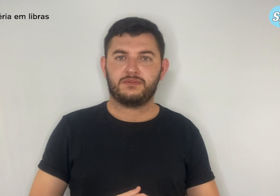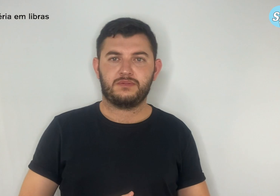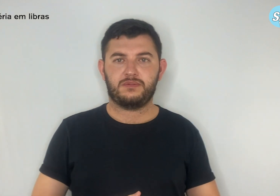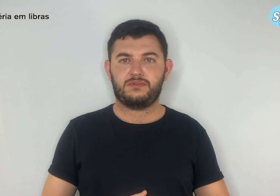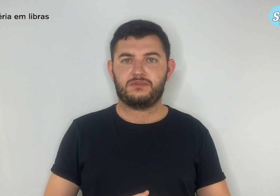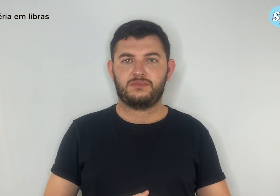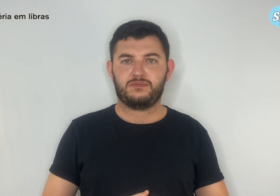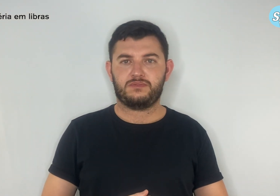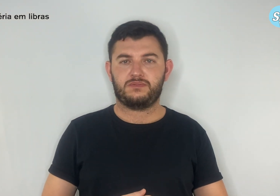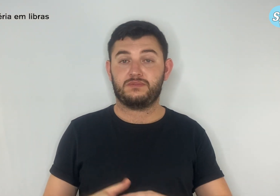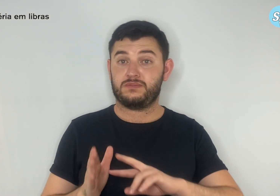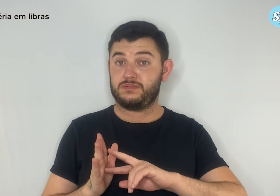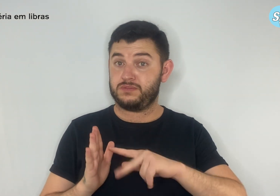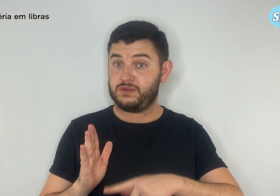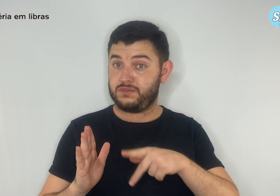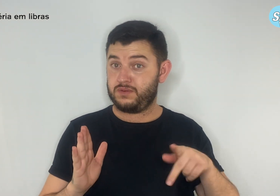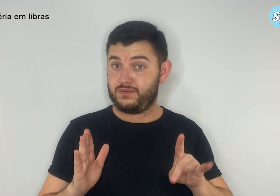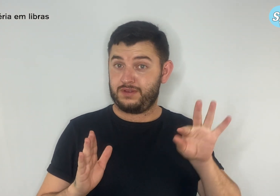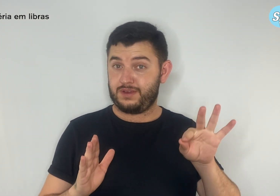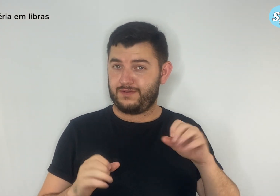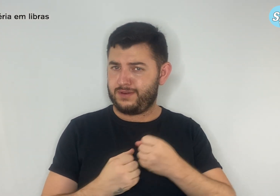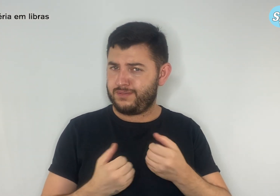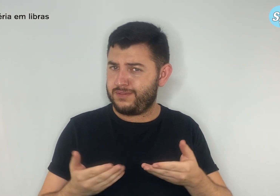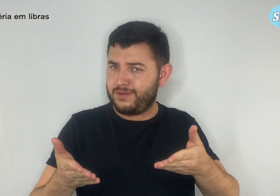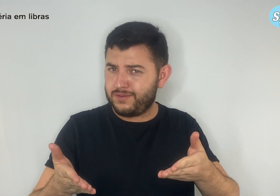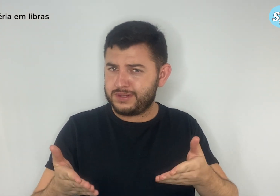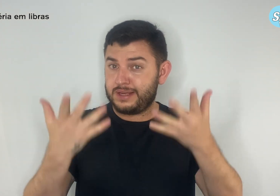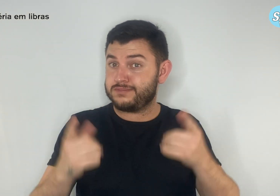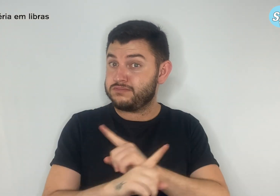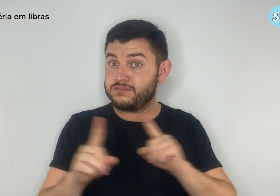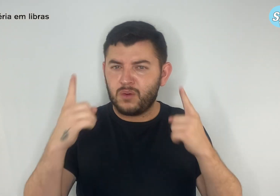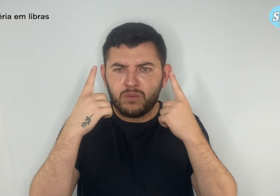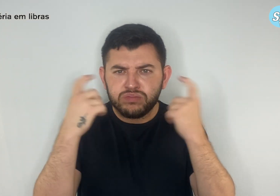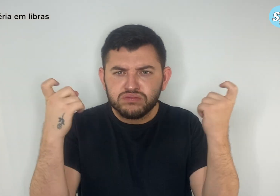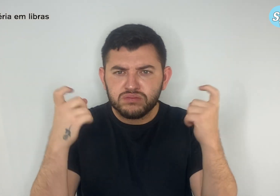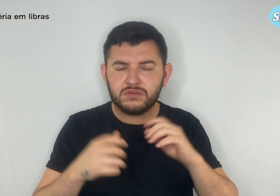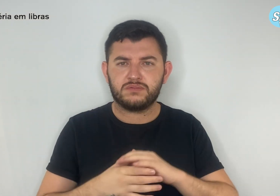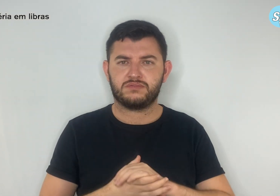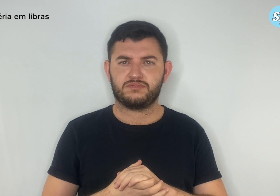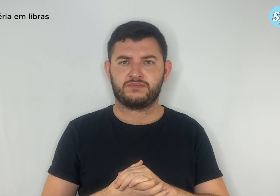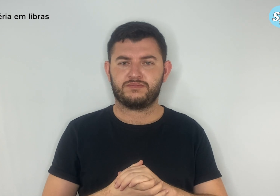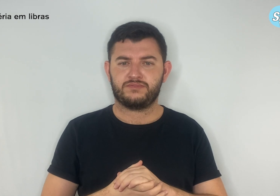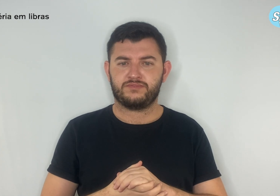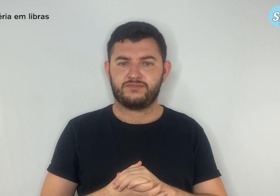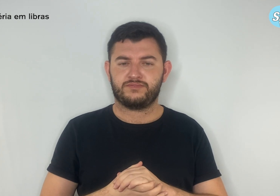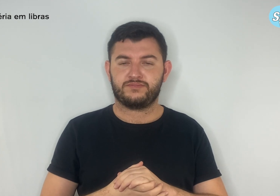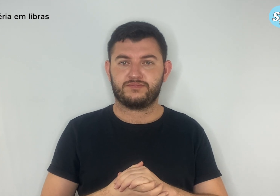Simpro com você contra a violência Diante de crescentes casos de violência